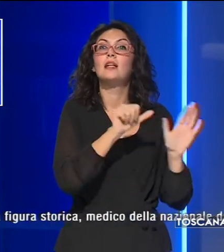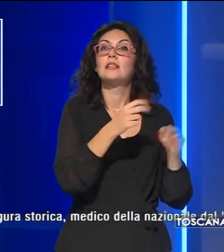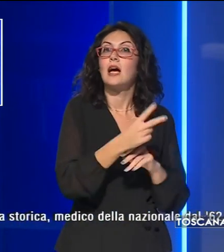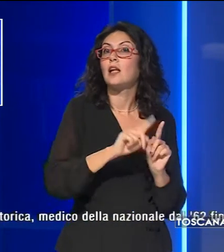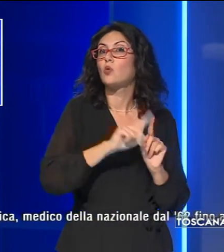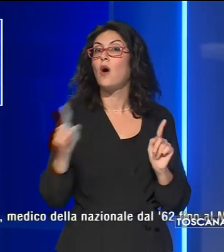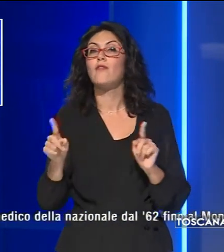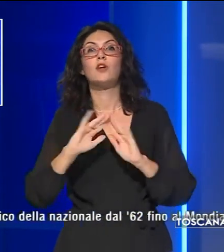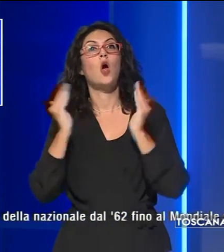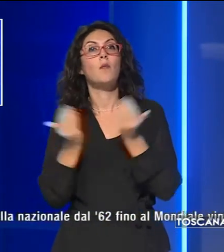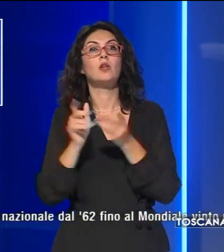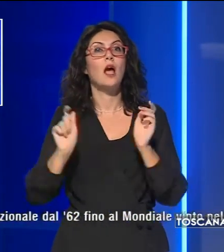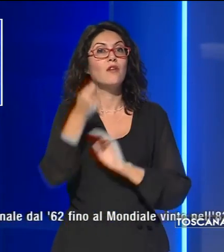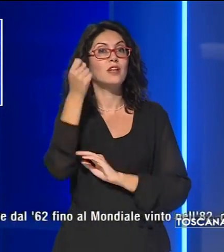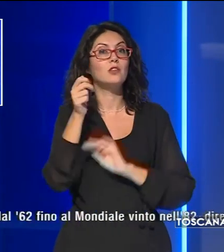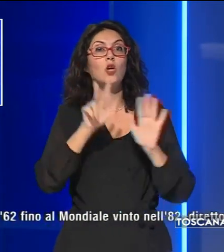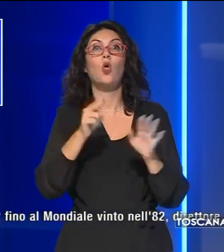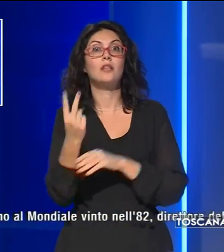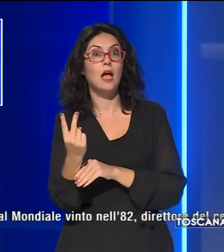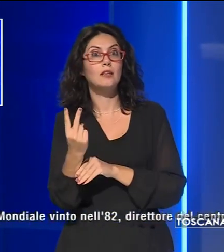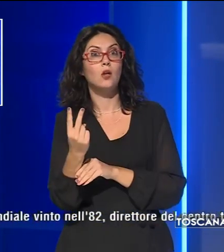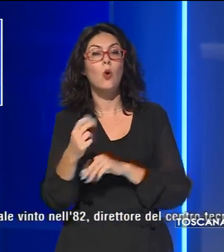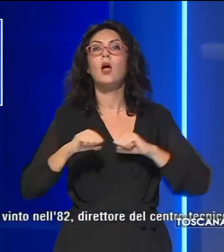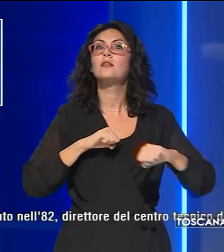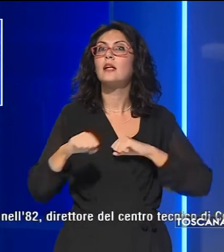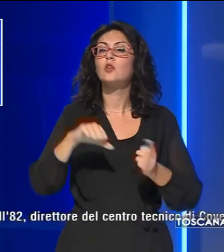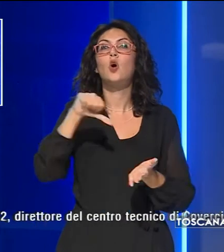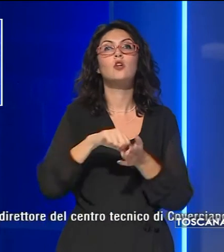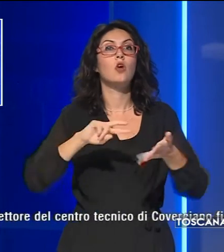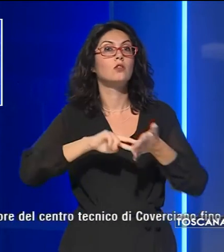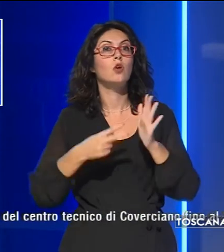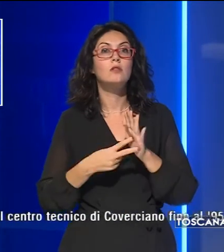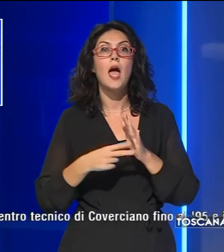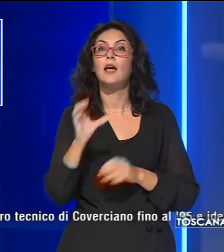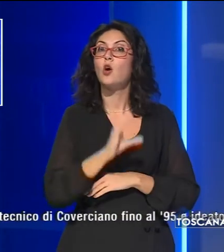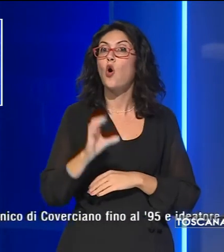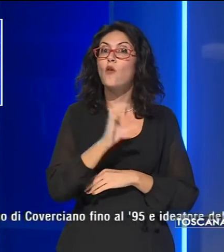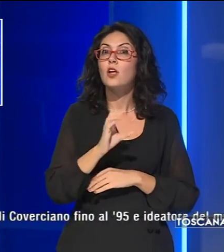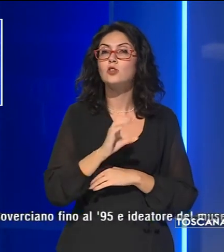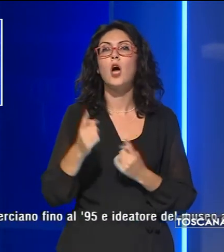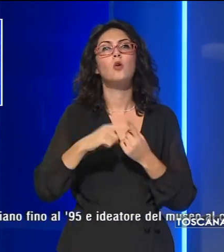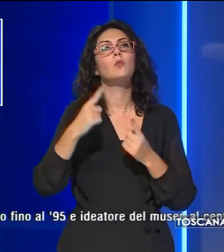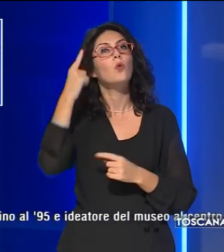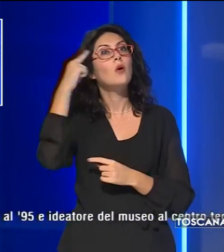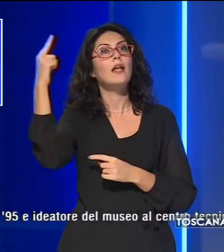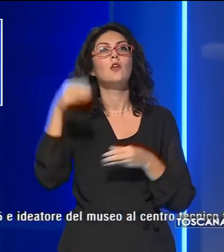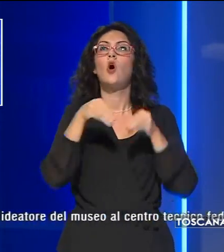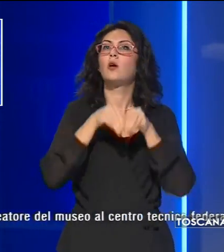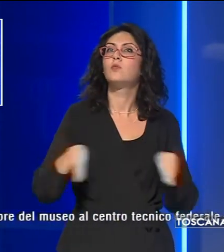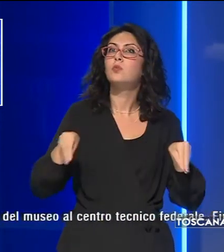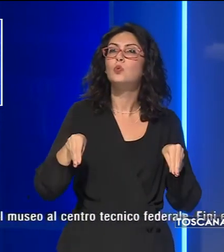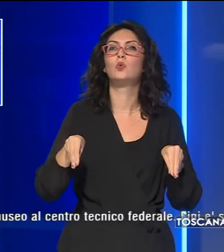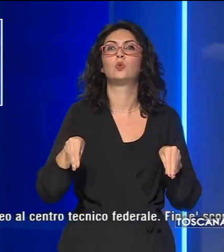Mondiale vinto nell'82 direttore del centro tecnico di Coverciano e ideatore del museo